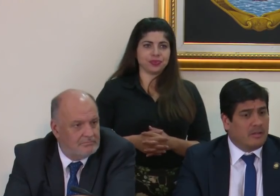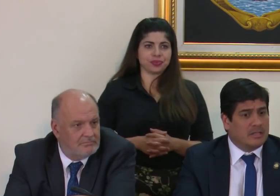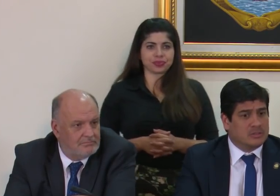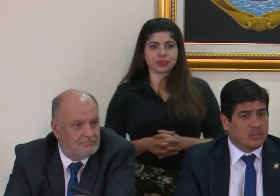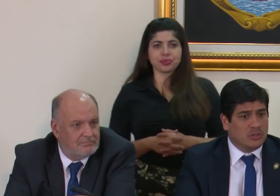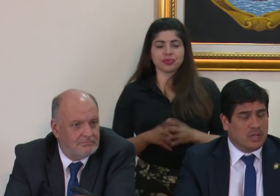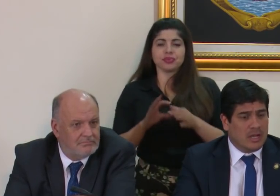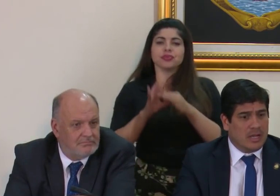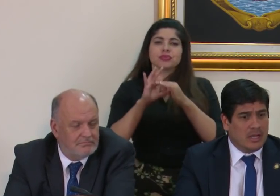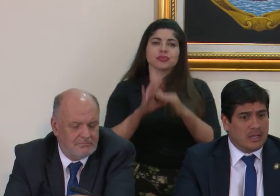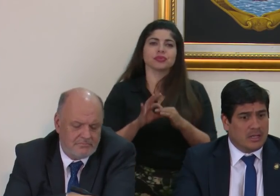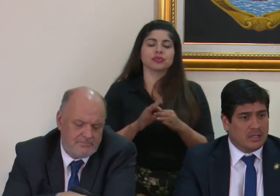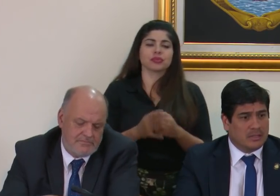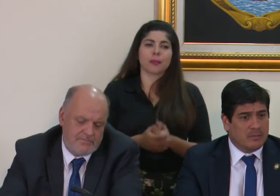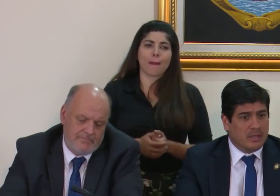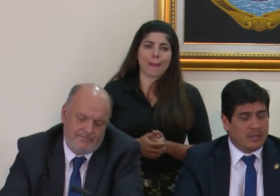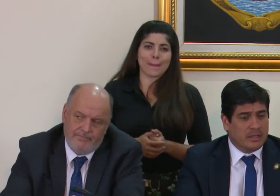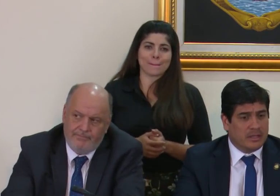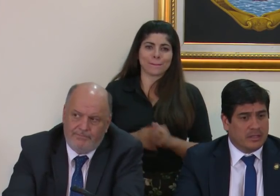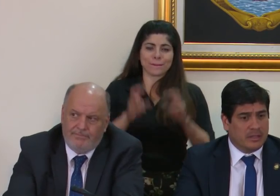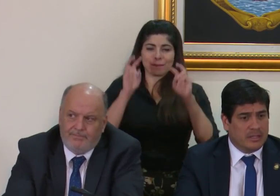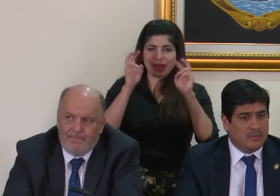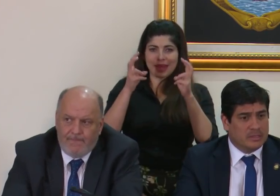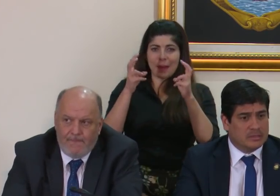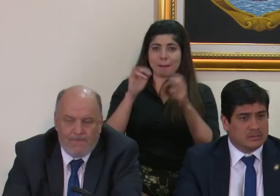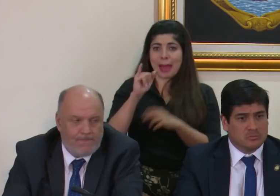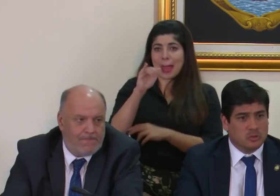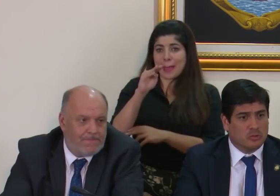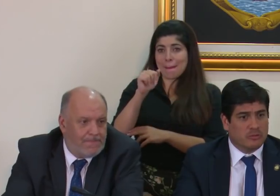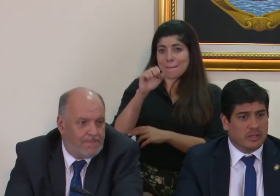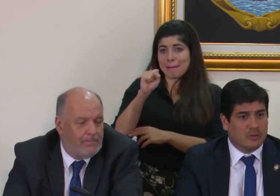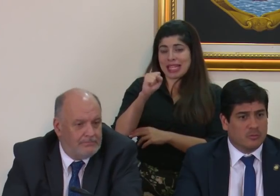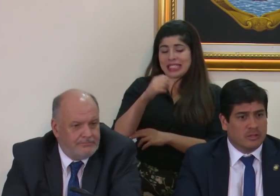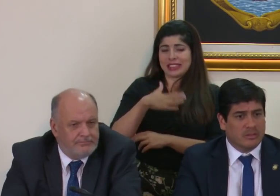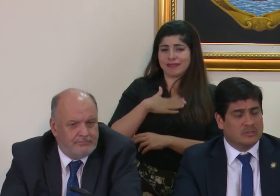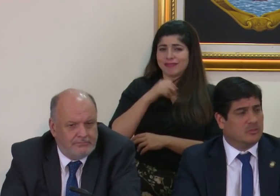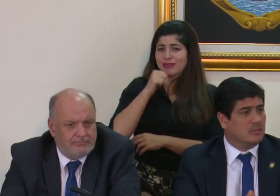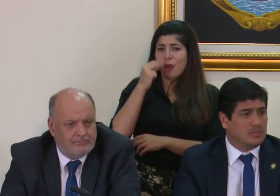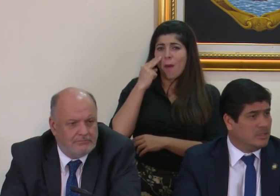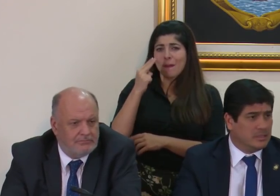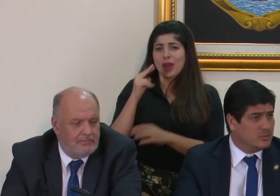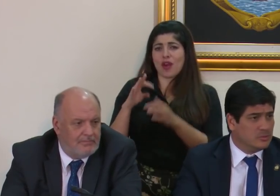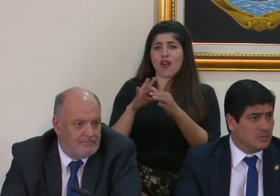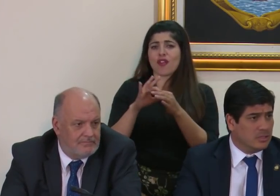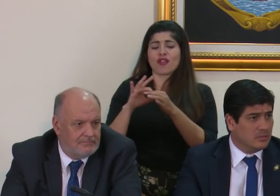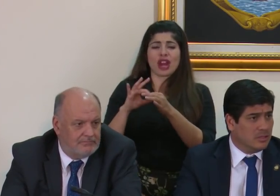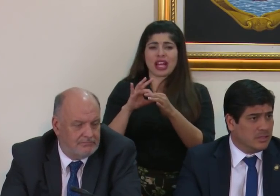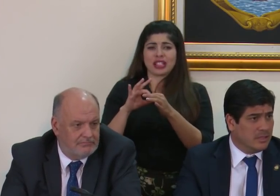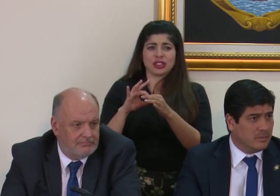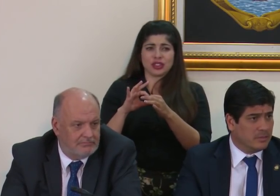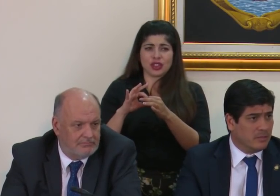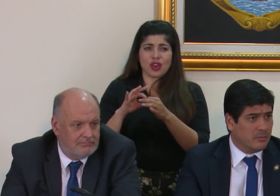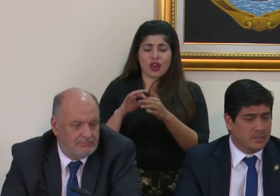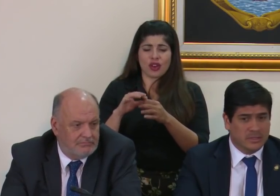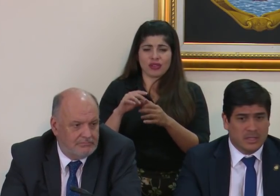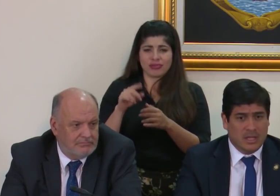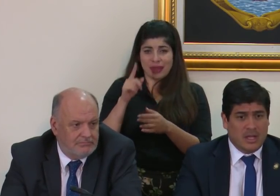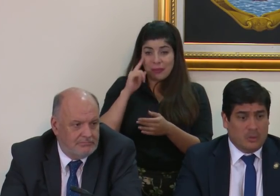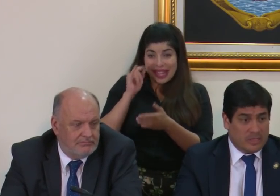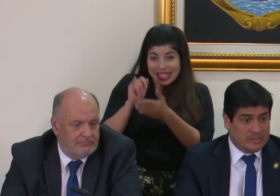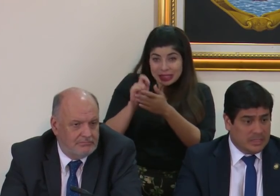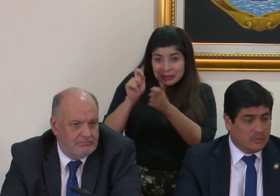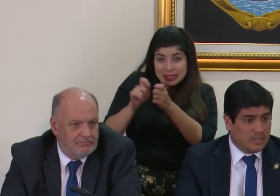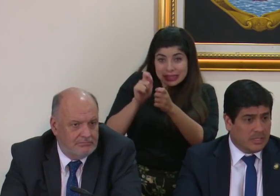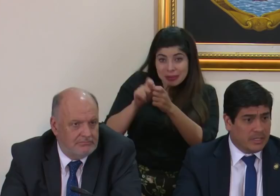en relación a tema de IMAS yo no lo vería como una relación causal en eso no la tiene particularmente